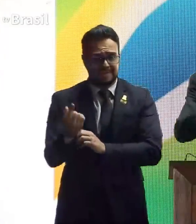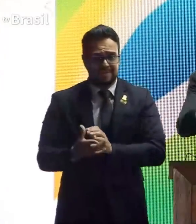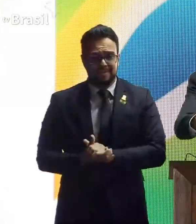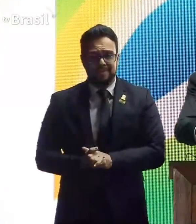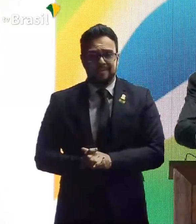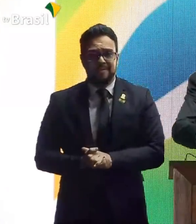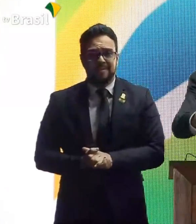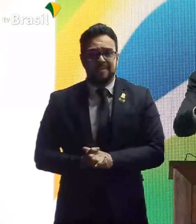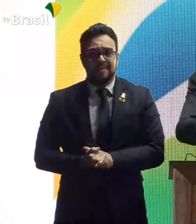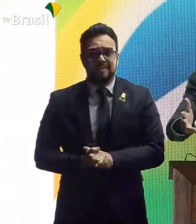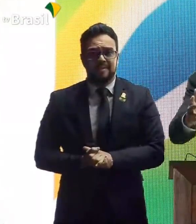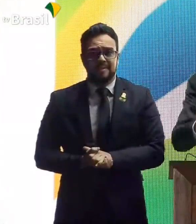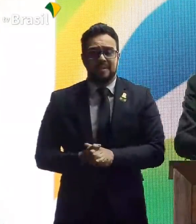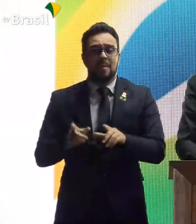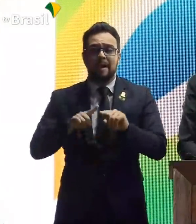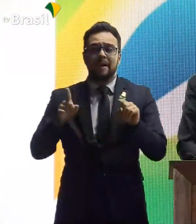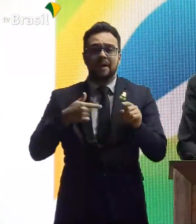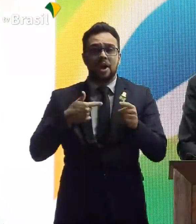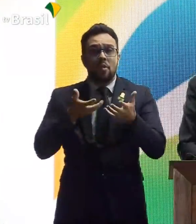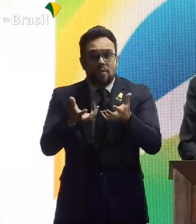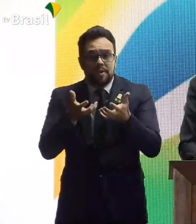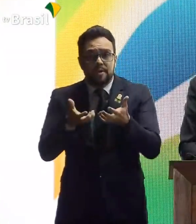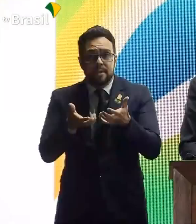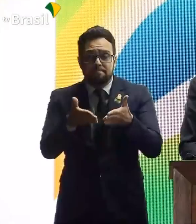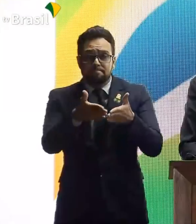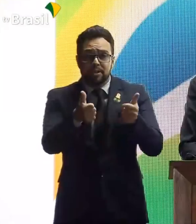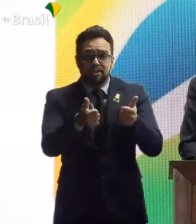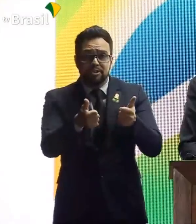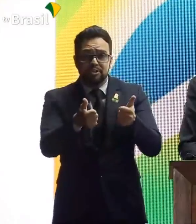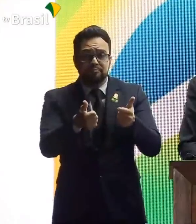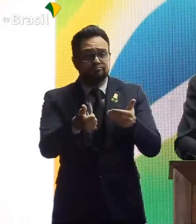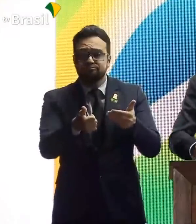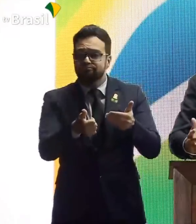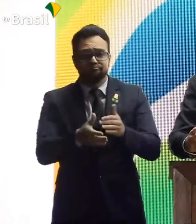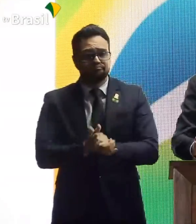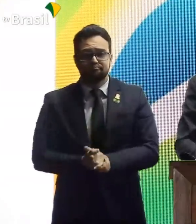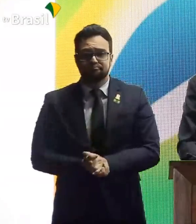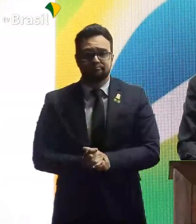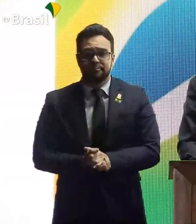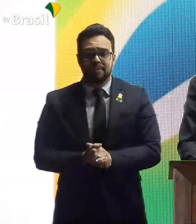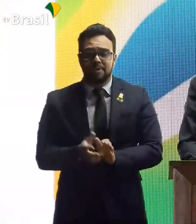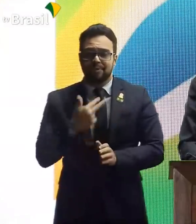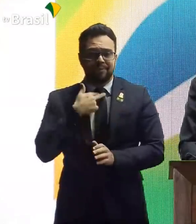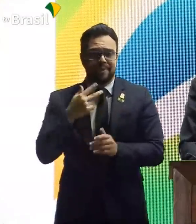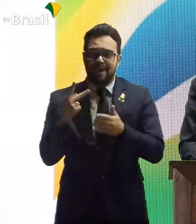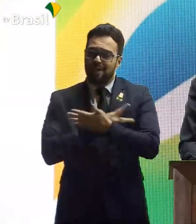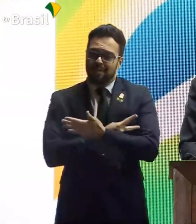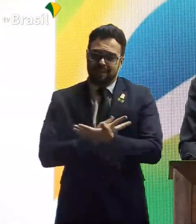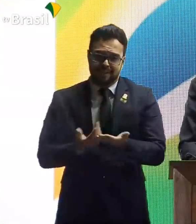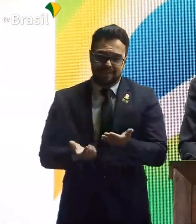E o que eu queria atender, não vou ser atendido. Isso não pode acontecer.